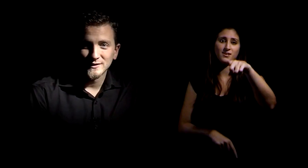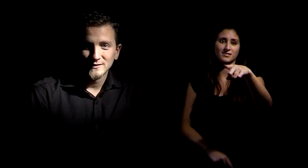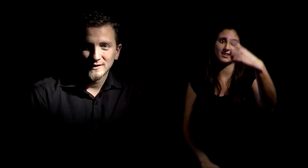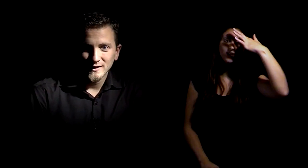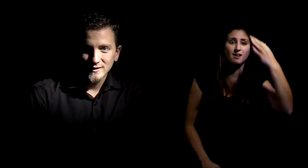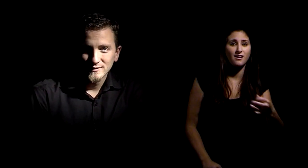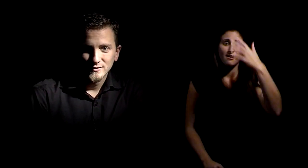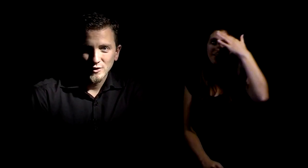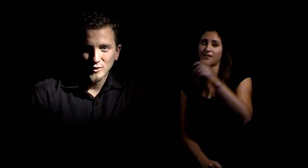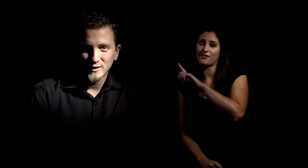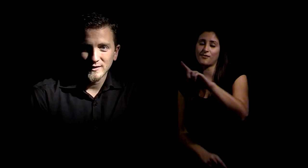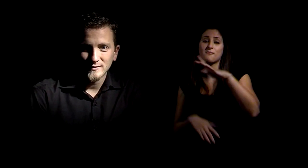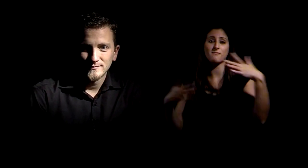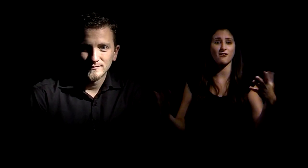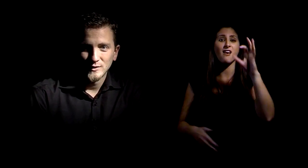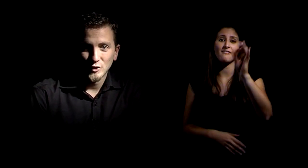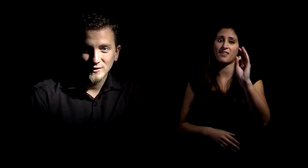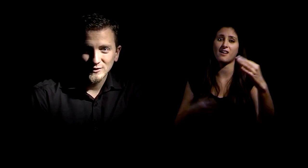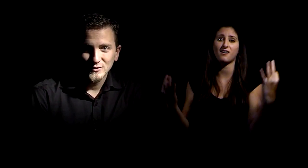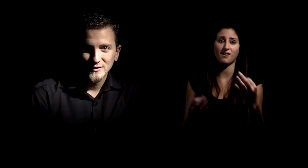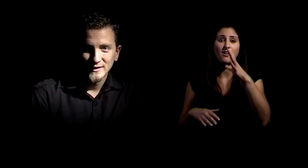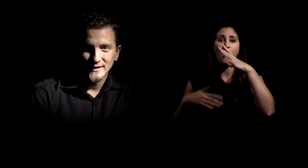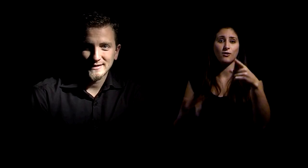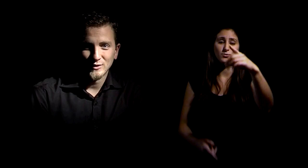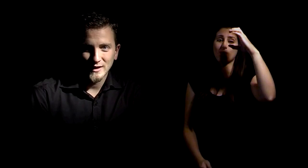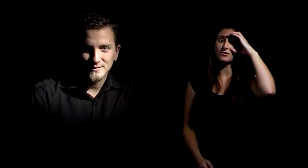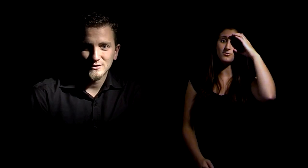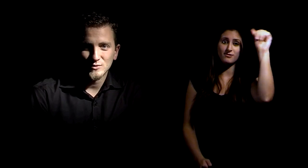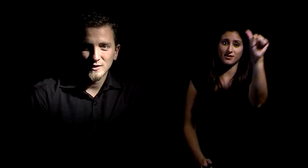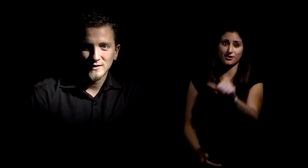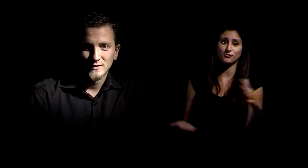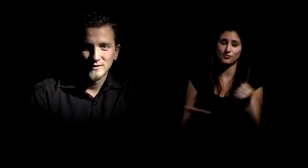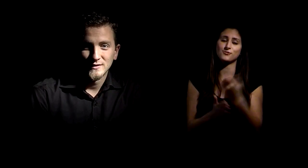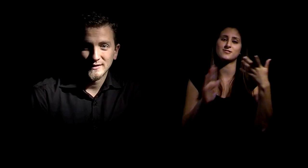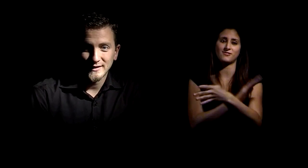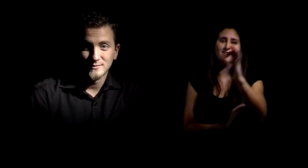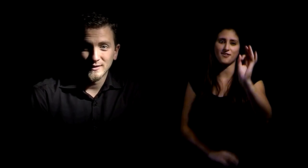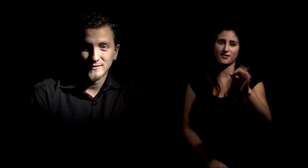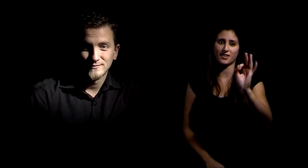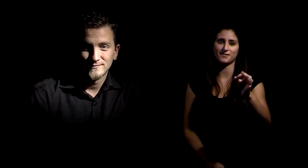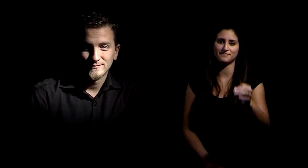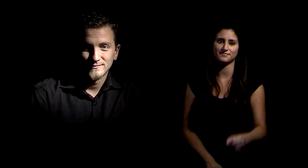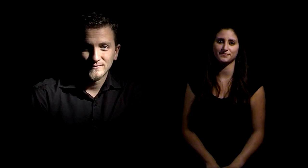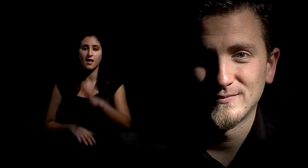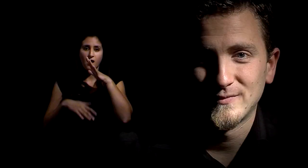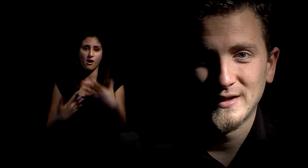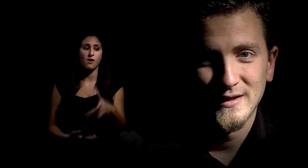Depende de ti, creer o no creer. Lo cierto es que lo que acabas de escuchar es verdad.